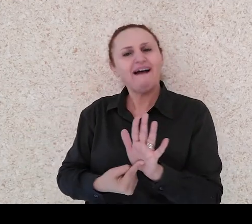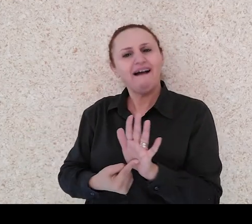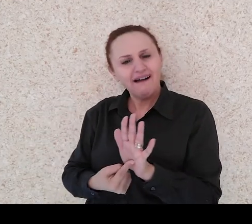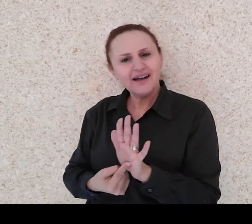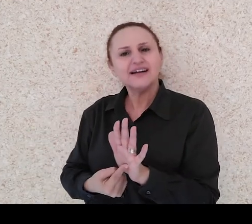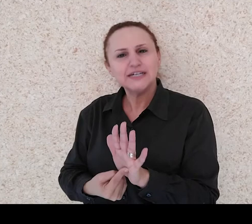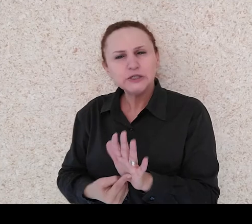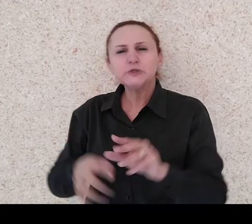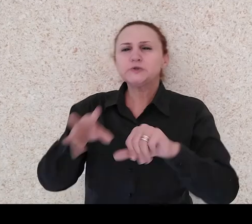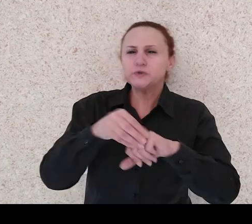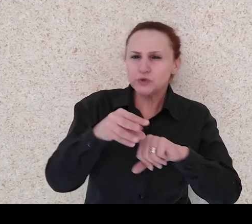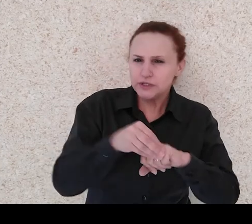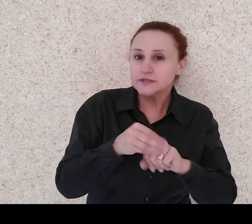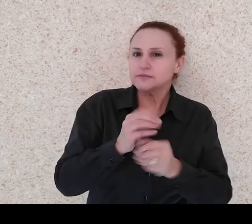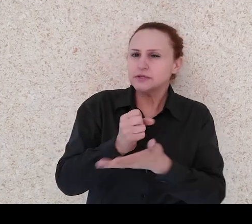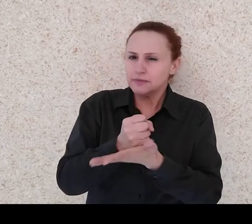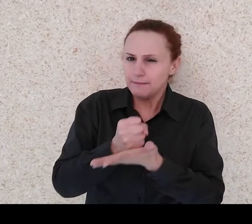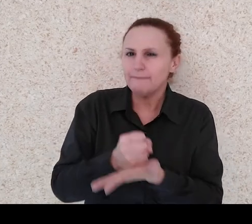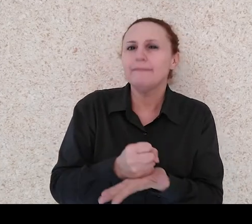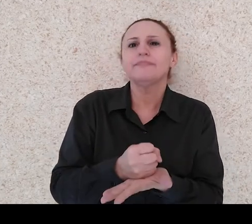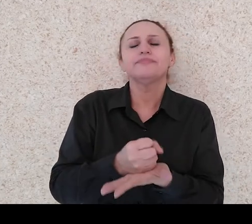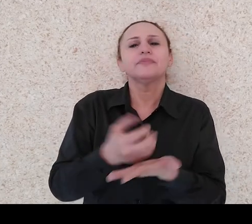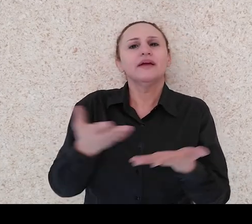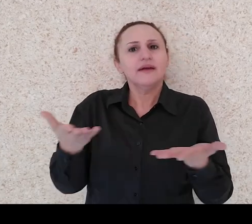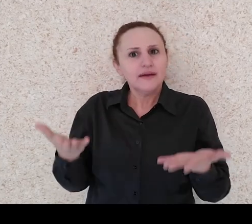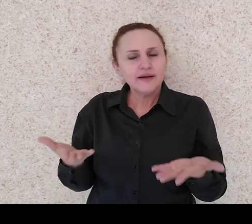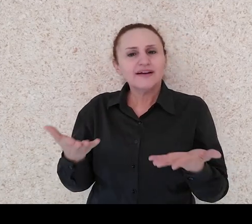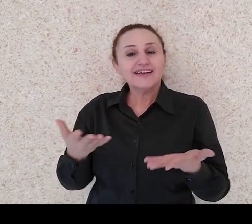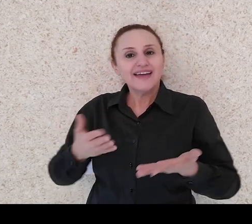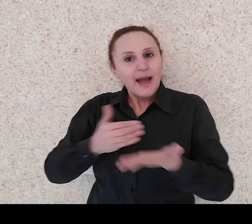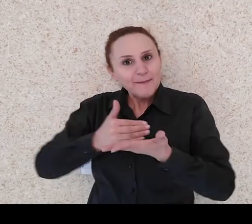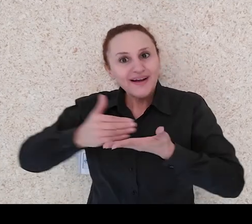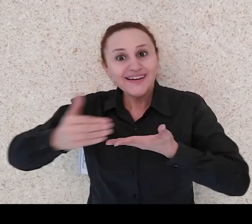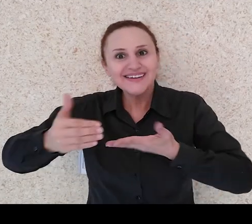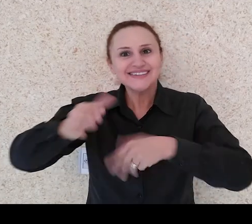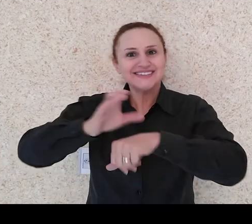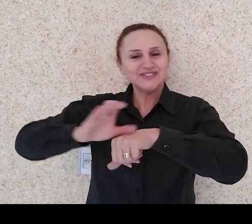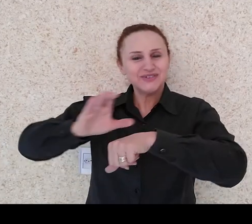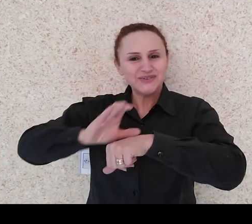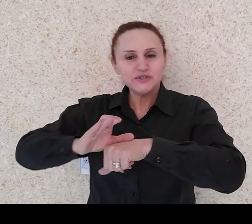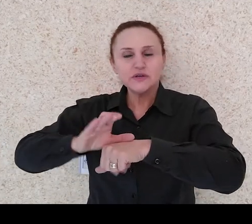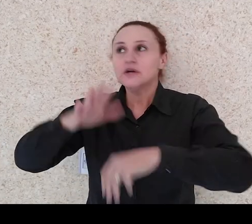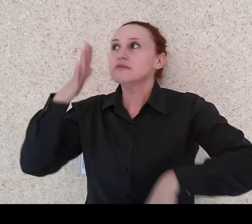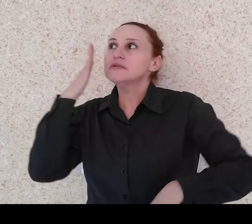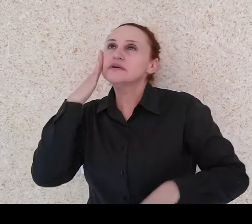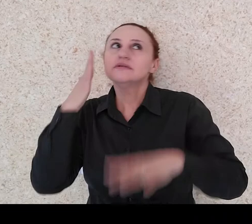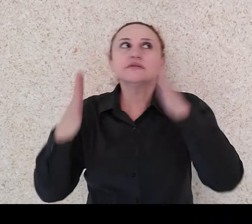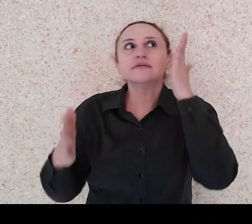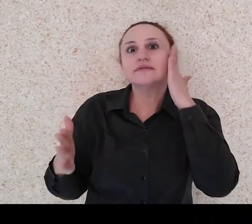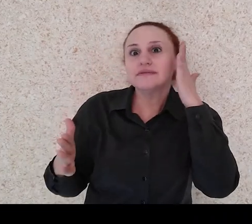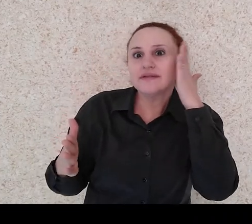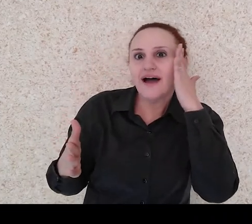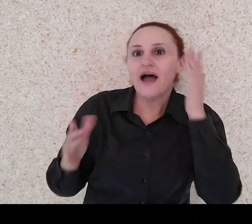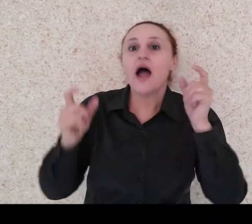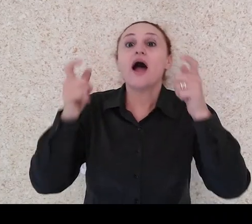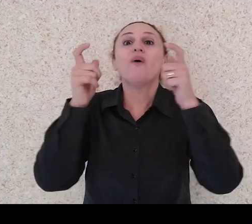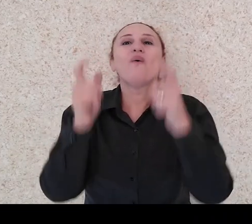para que a partir desse curso, vocês consigam saber aonde buscar mais conhecimento, melhorar as suas práticas